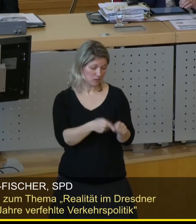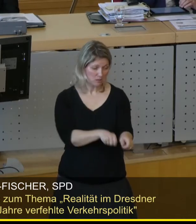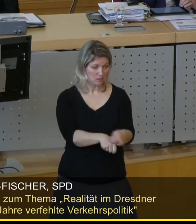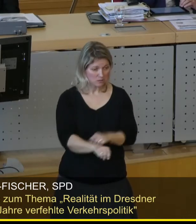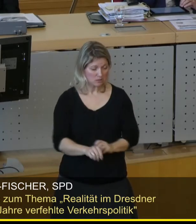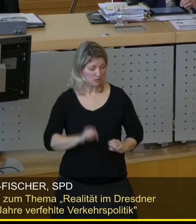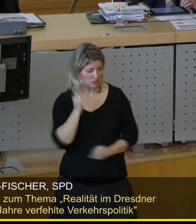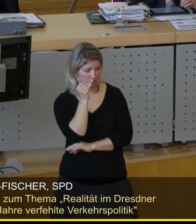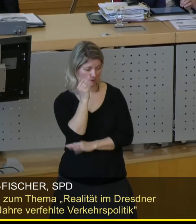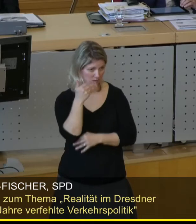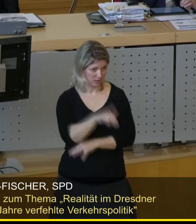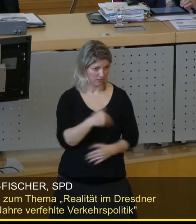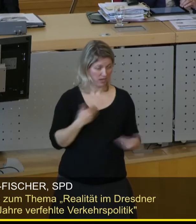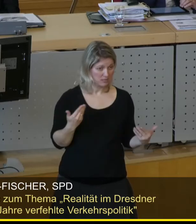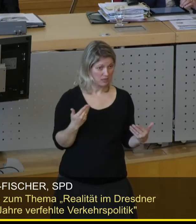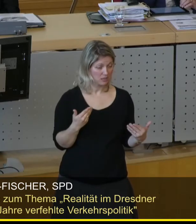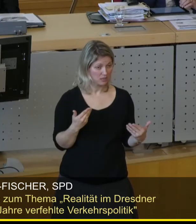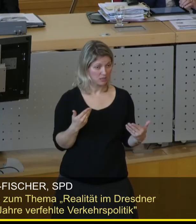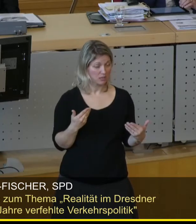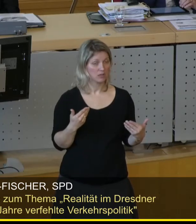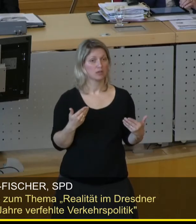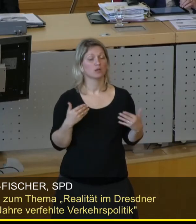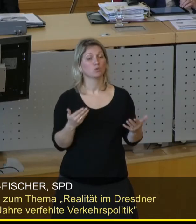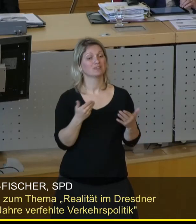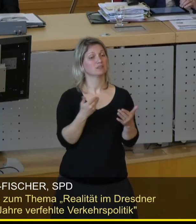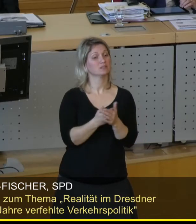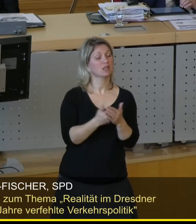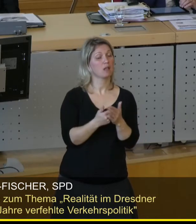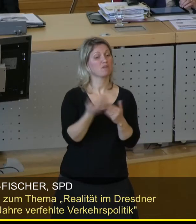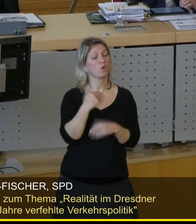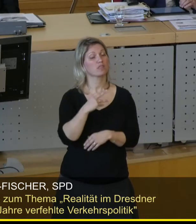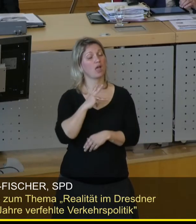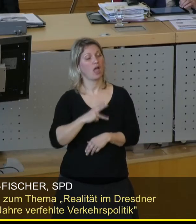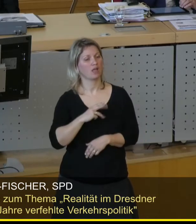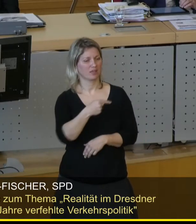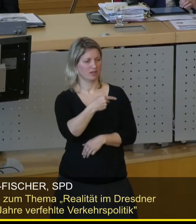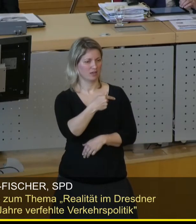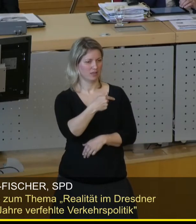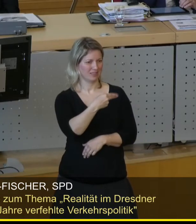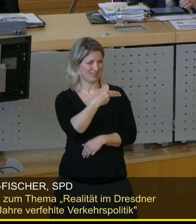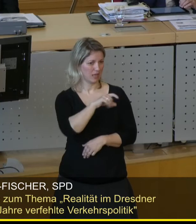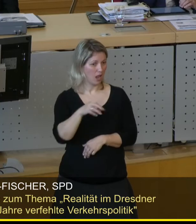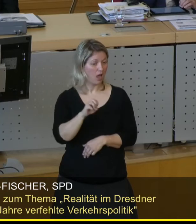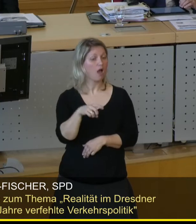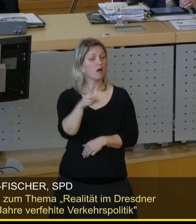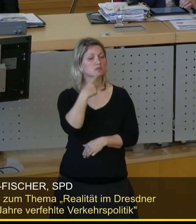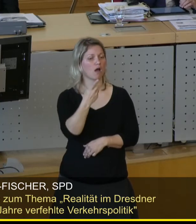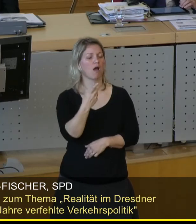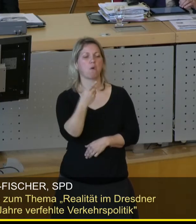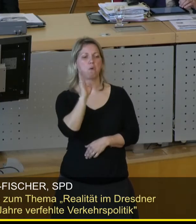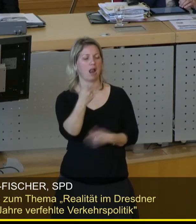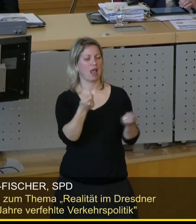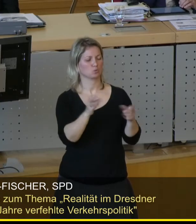und haben deswegen die umgekehrt von Herrn Thiele als unnötig bezeichnete